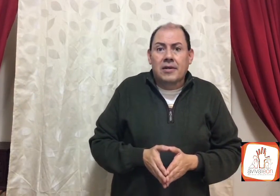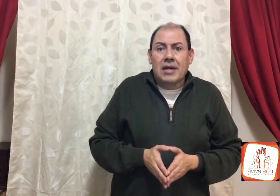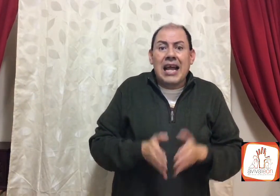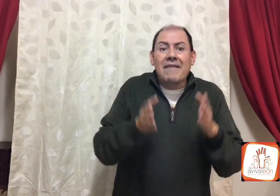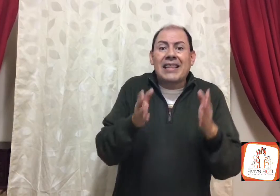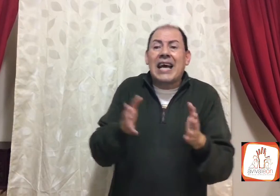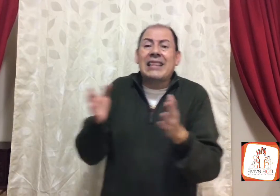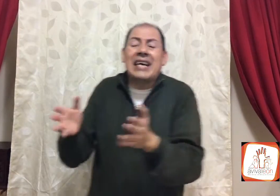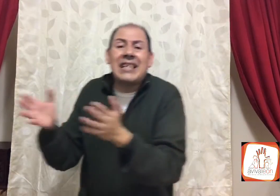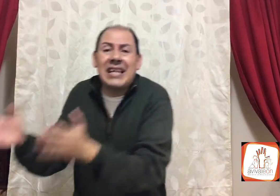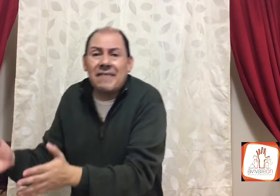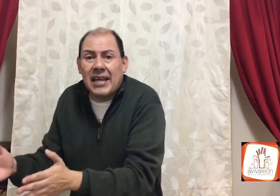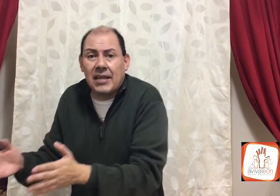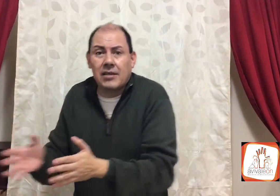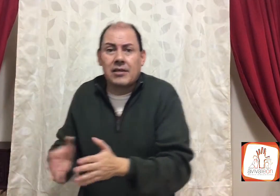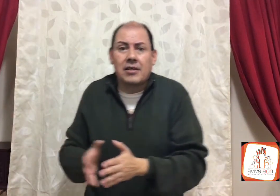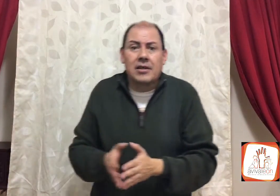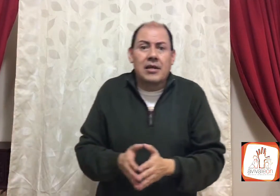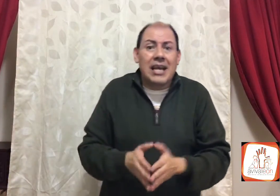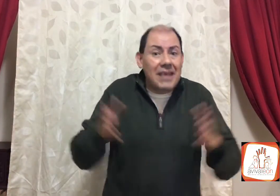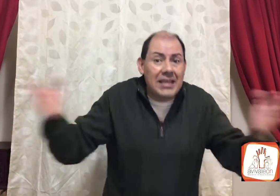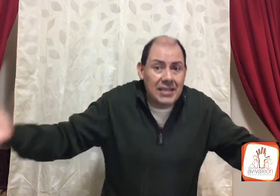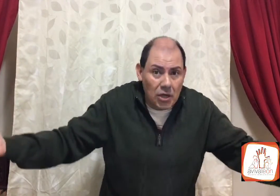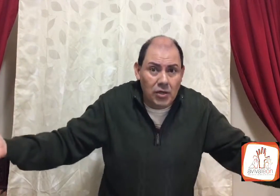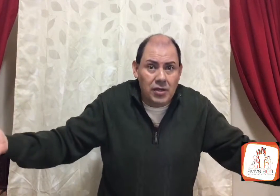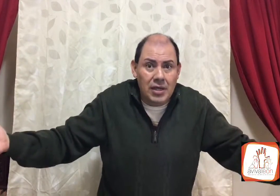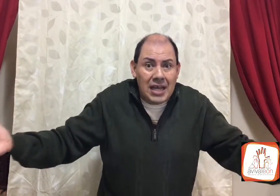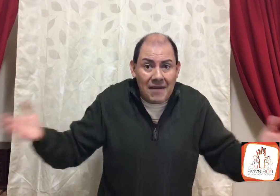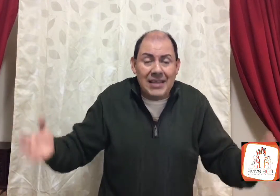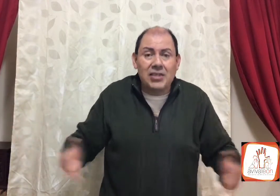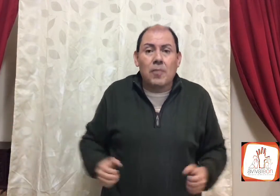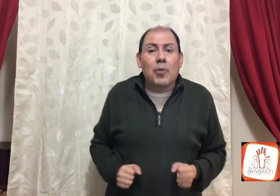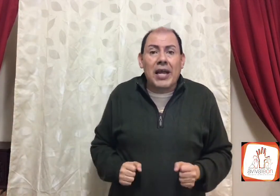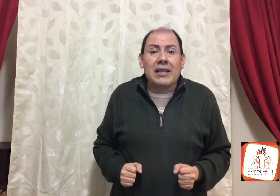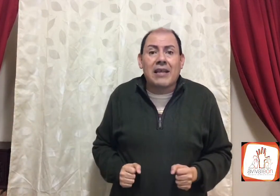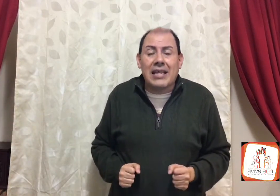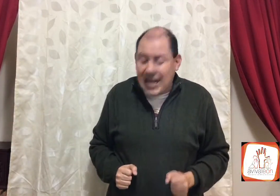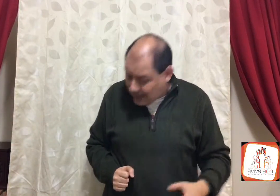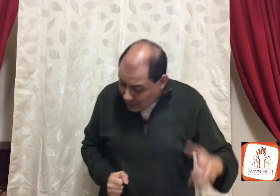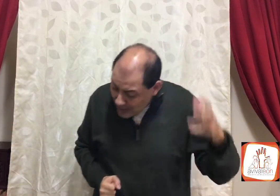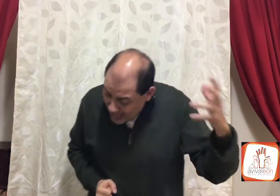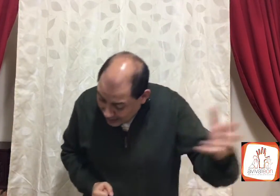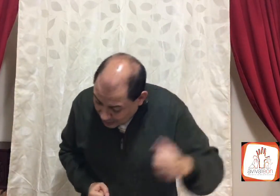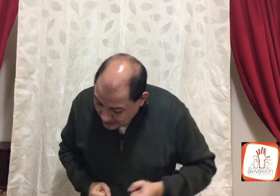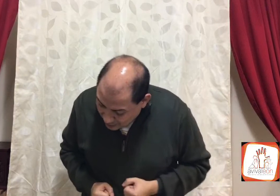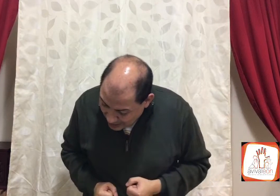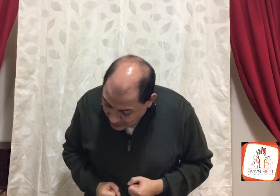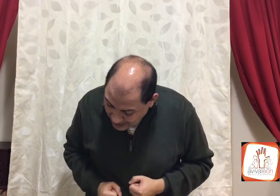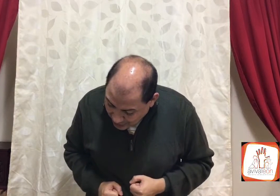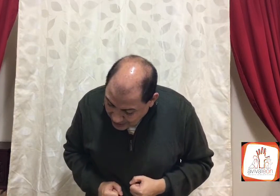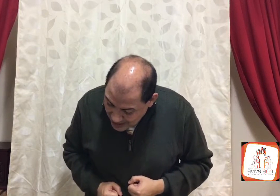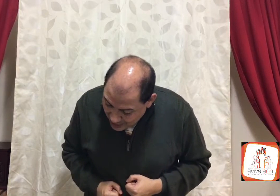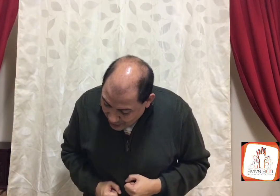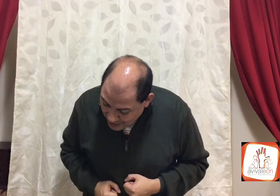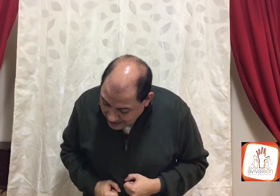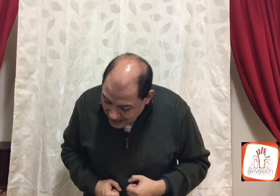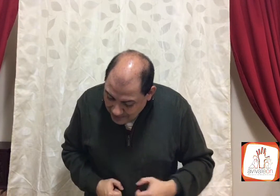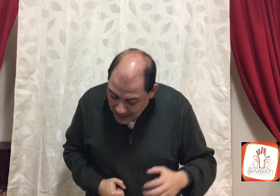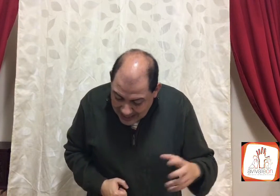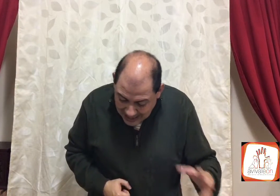la verdad te hace libre, qué bendición, qué bendición poder entender esto, él consagró a los hijos, y luego dice, en el,